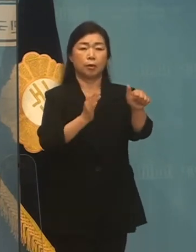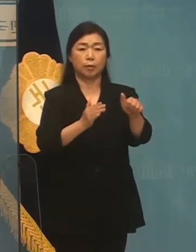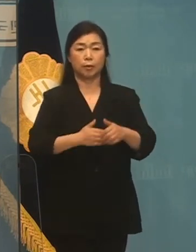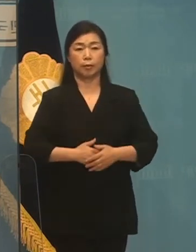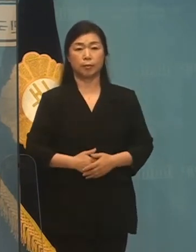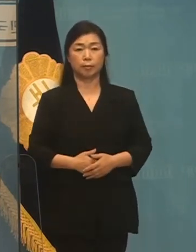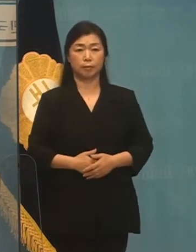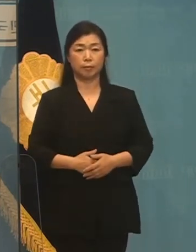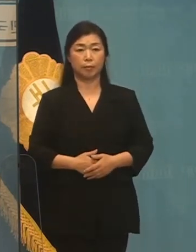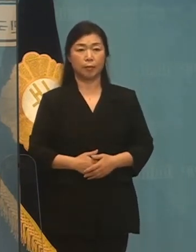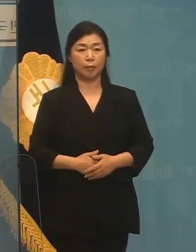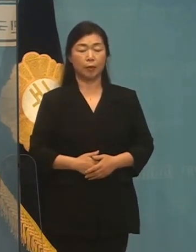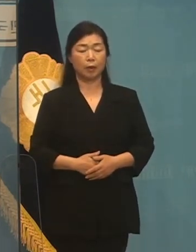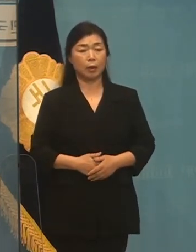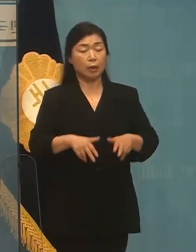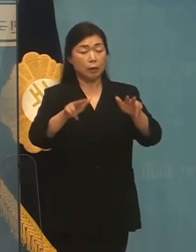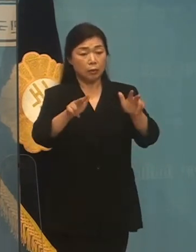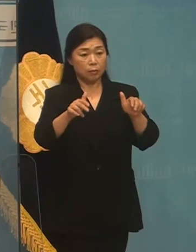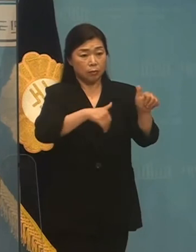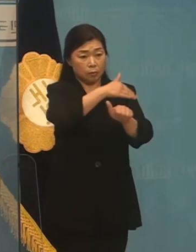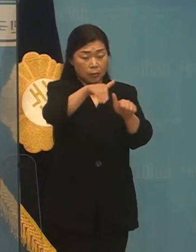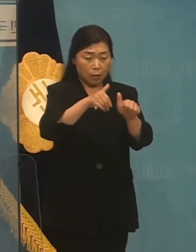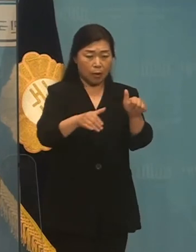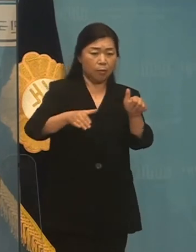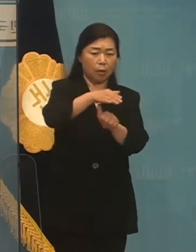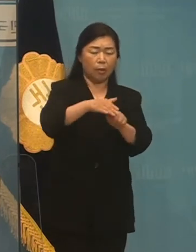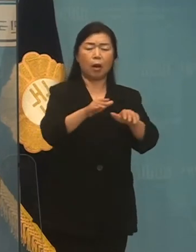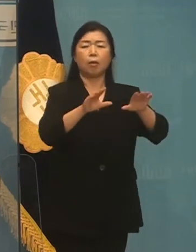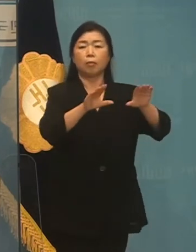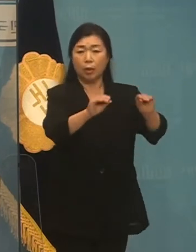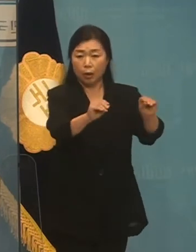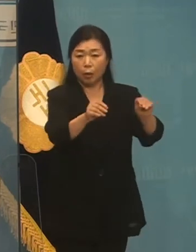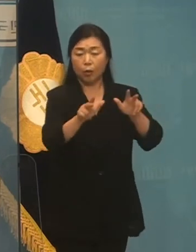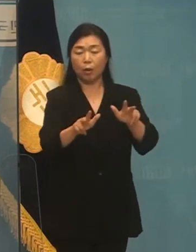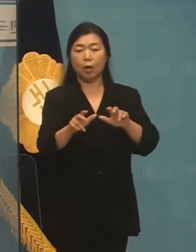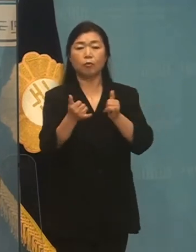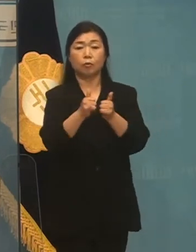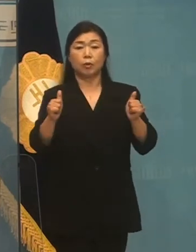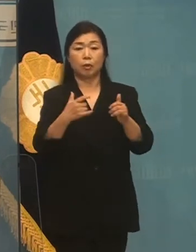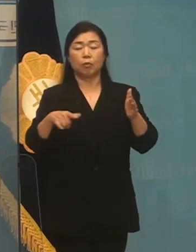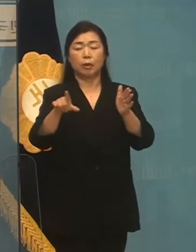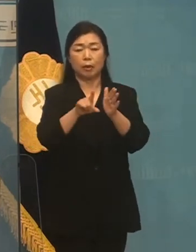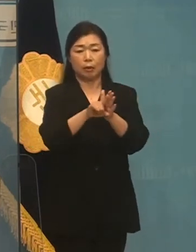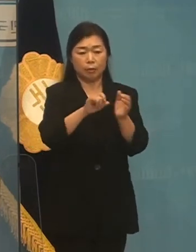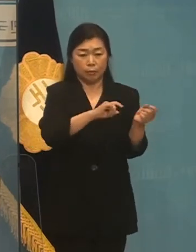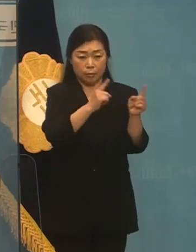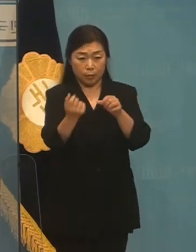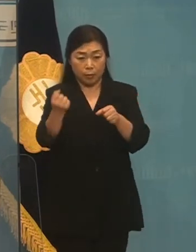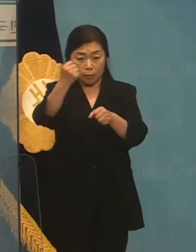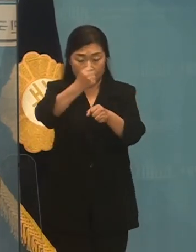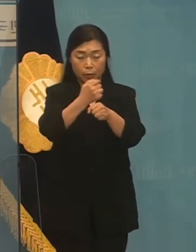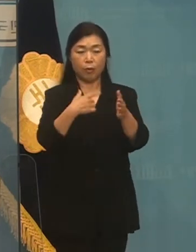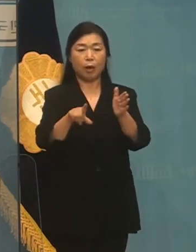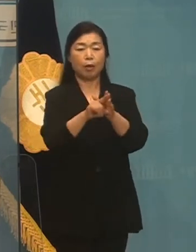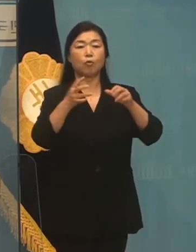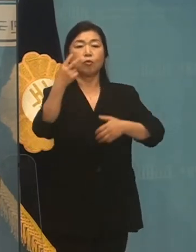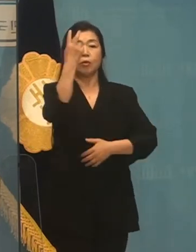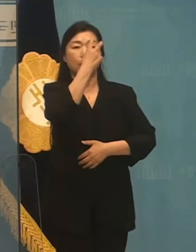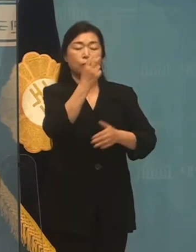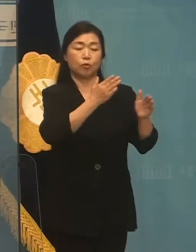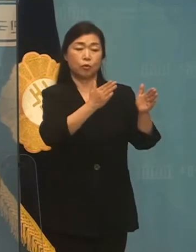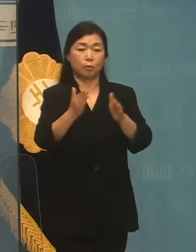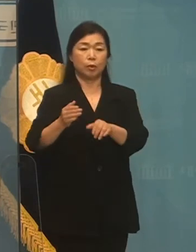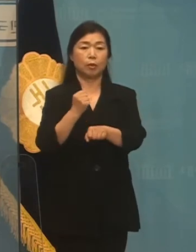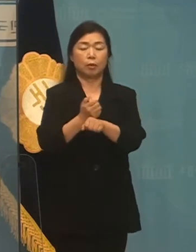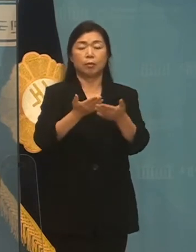볼수정 상황은 네거티브 공세를 중단하고 민생을 일으켜 채우기 위한 국감 준비할